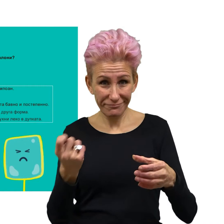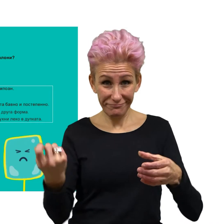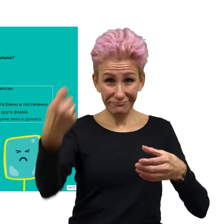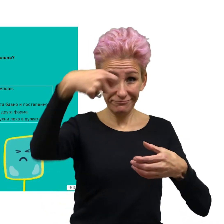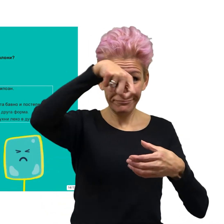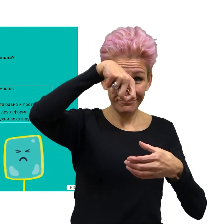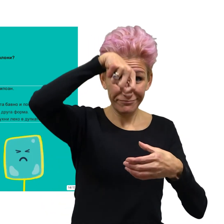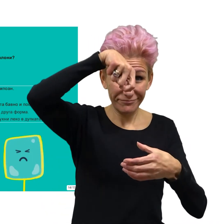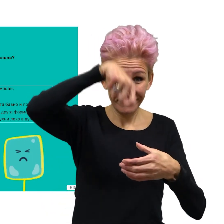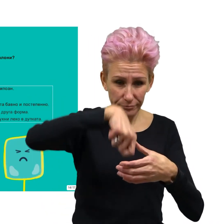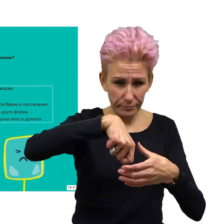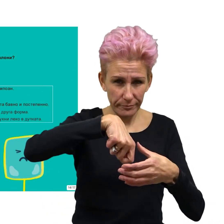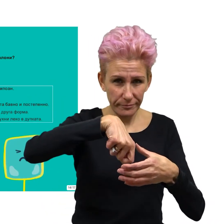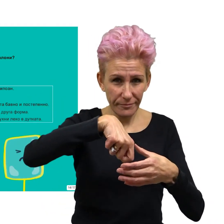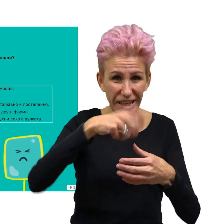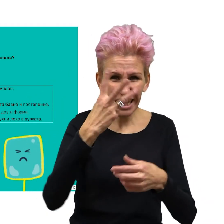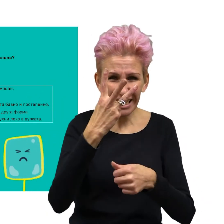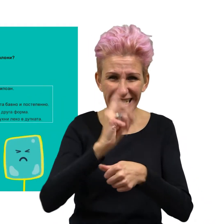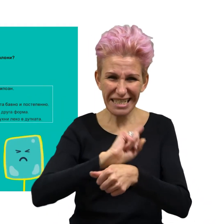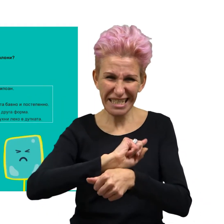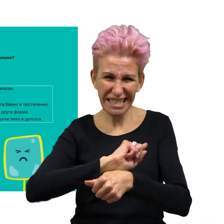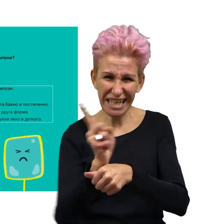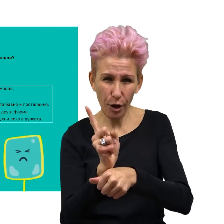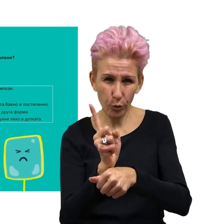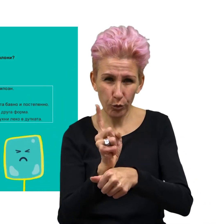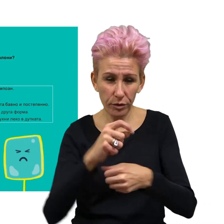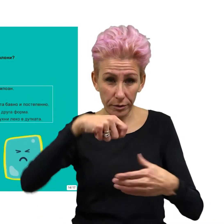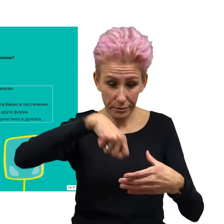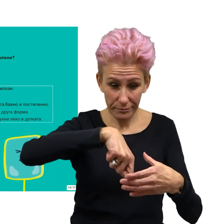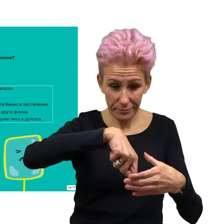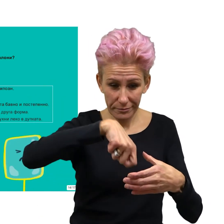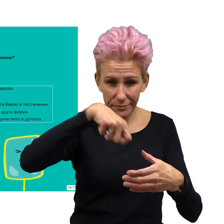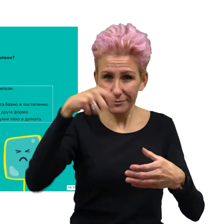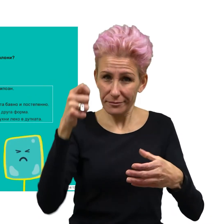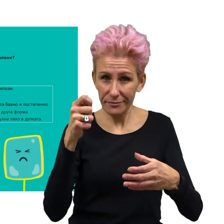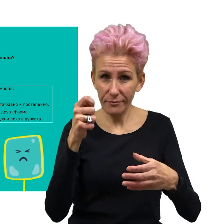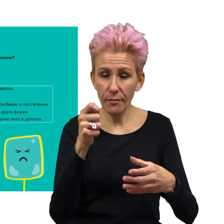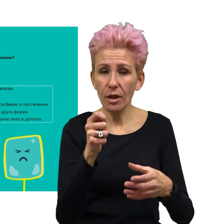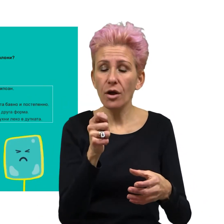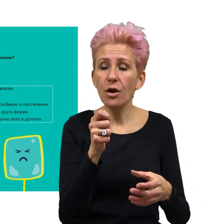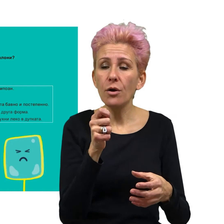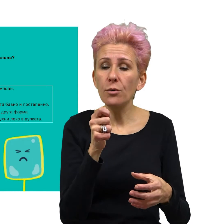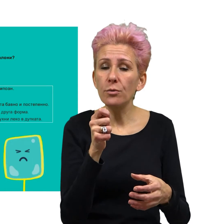Четвърто, потопи в сместа за 3 секунди и след това дохни леко в дубката.